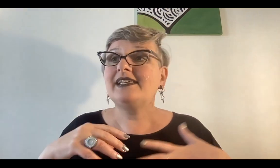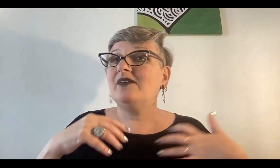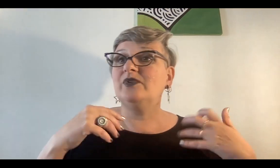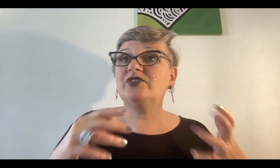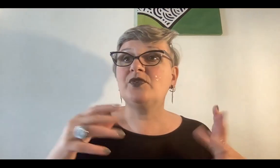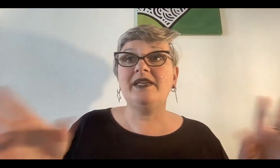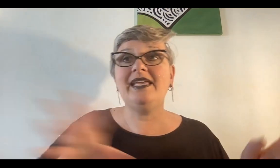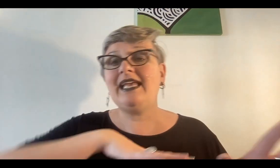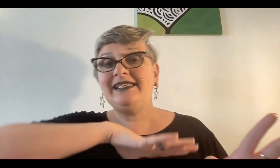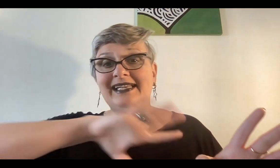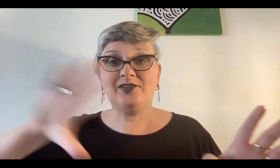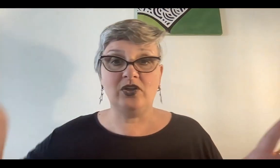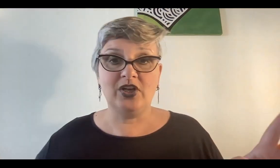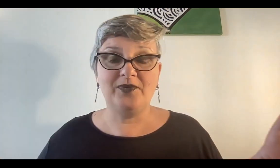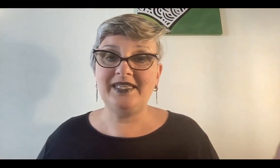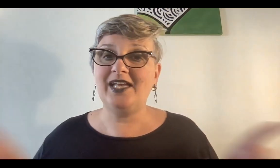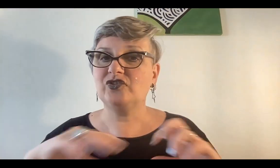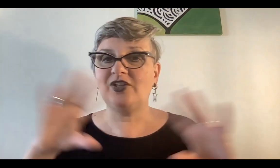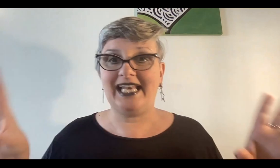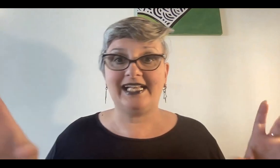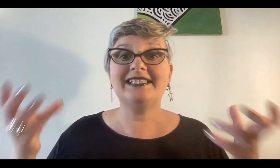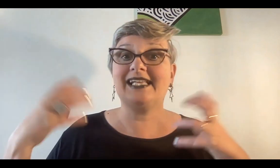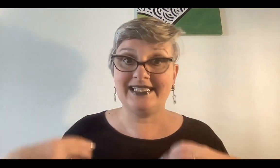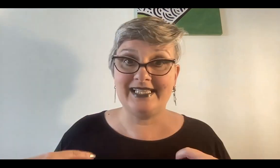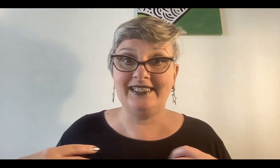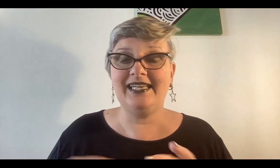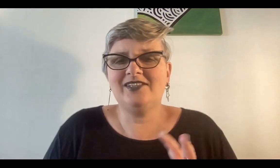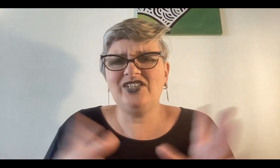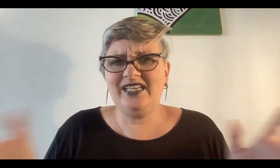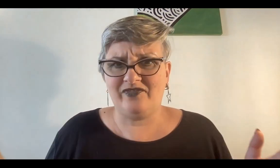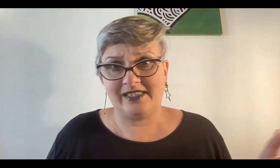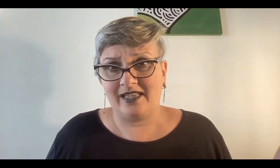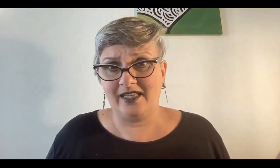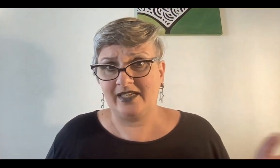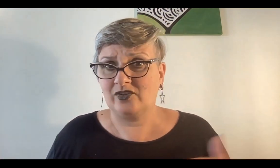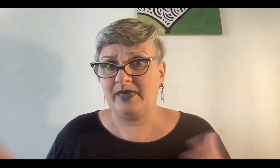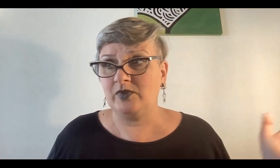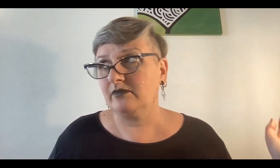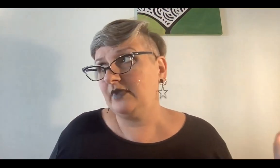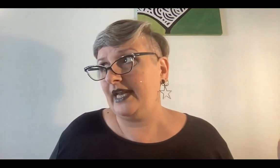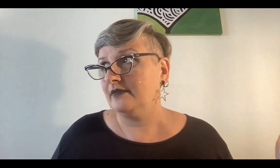Así que vos te suscribís ahí, ahí tenés todos los videos, todas las clases, clases en directo, ni Netflix te da directo, mi amor, mira.